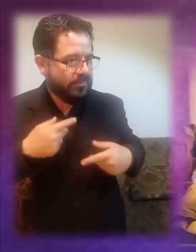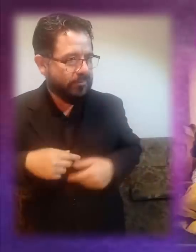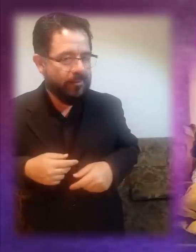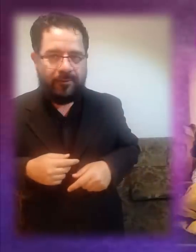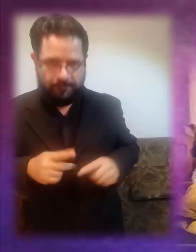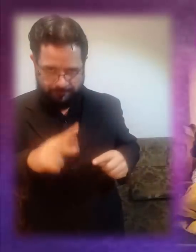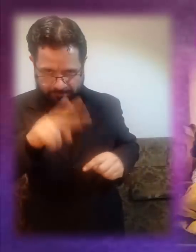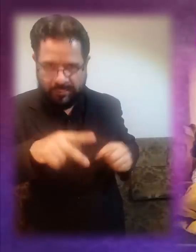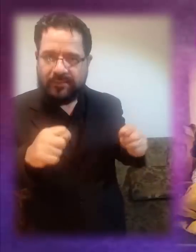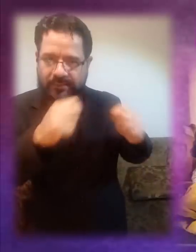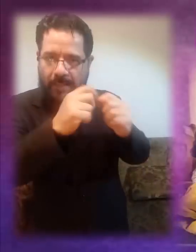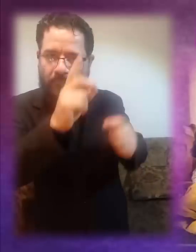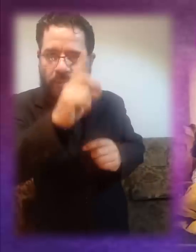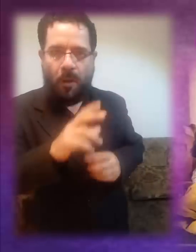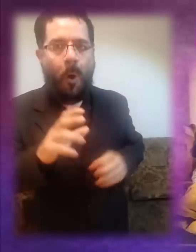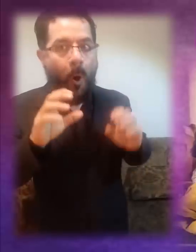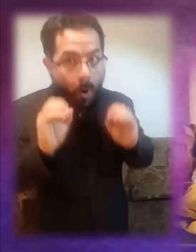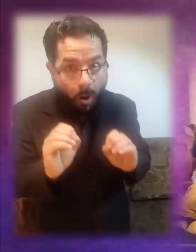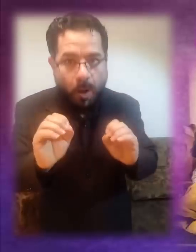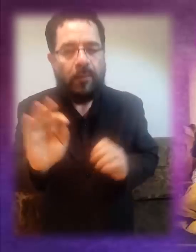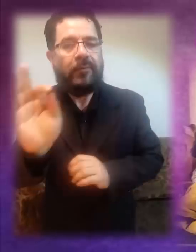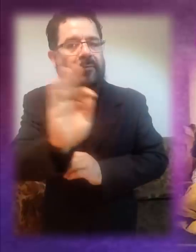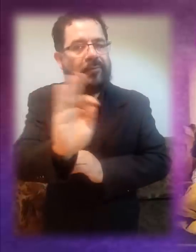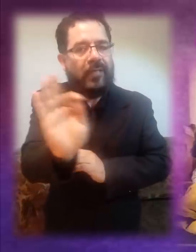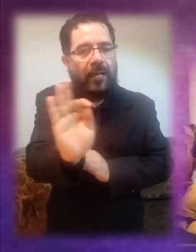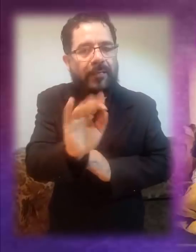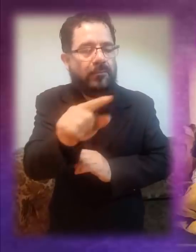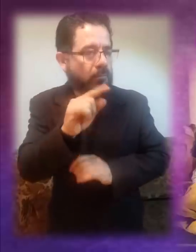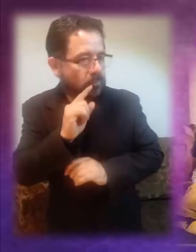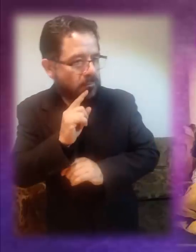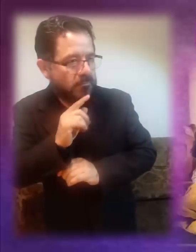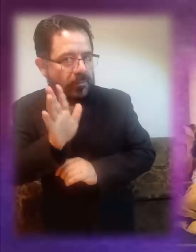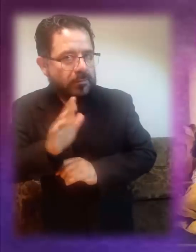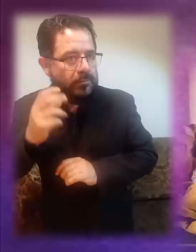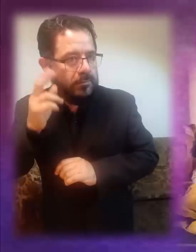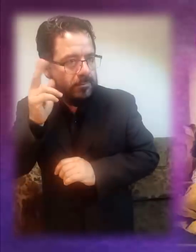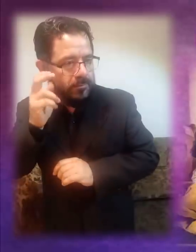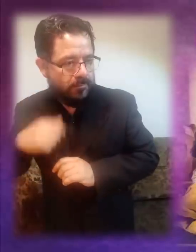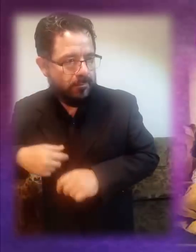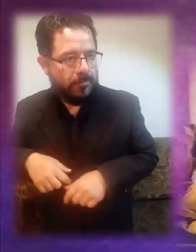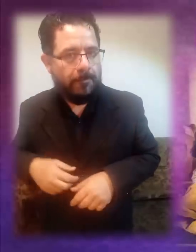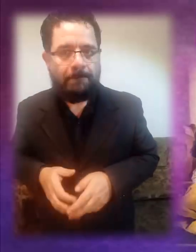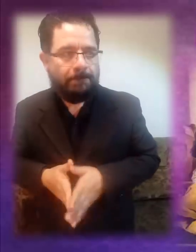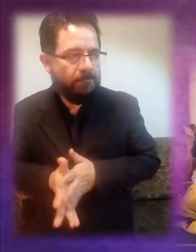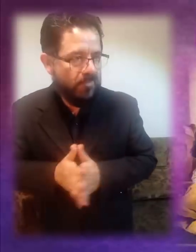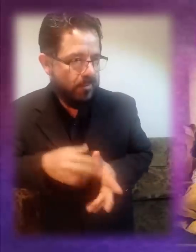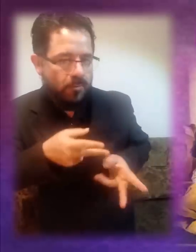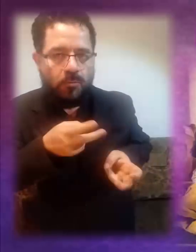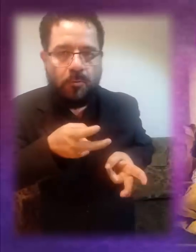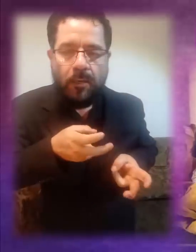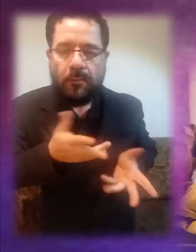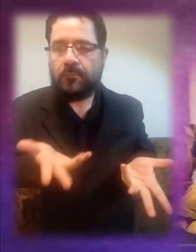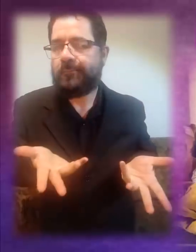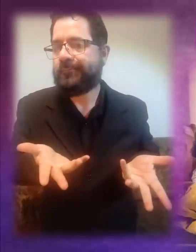como templos de Dios? ¿O acaso nos hemos convertido en ladrones de su dignidad?